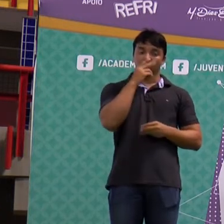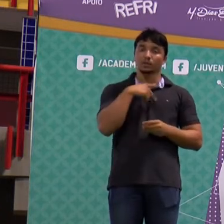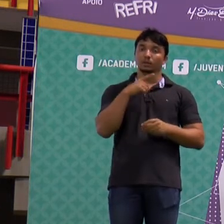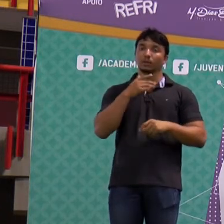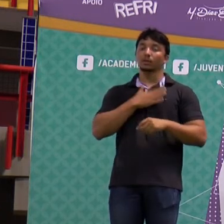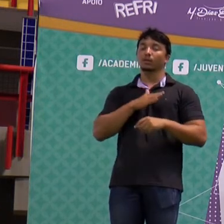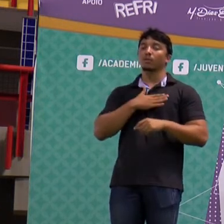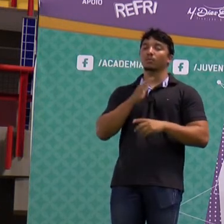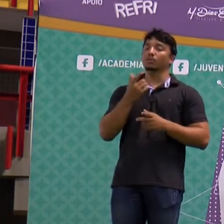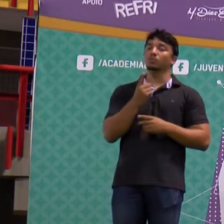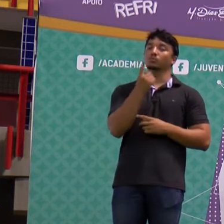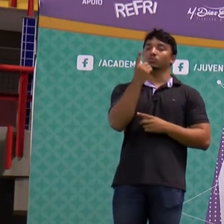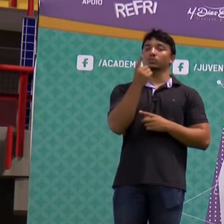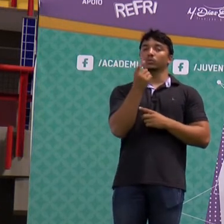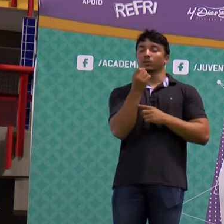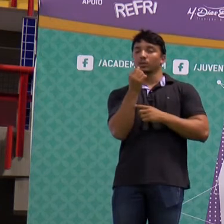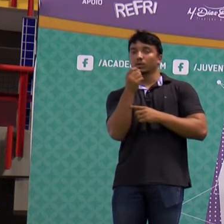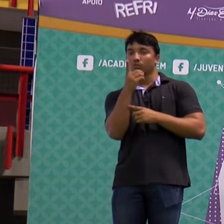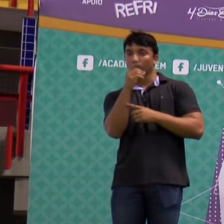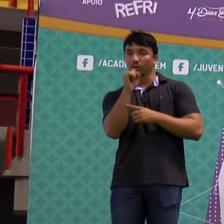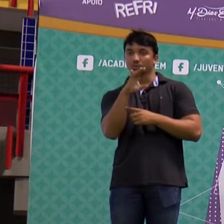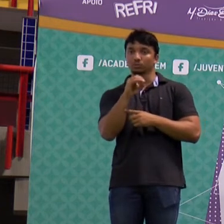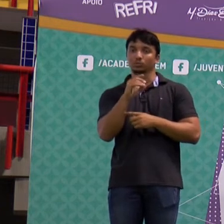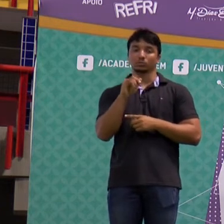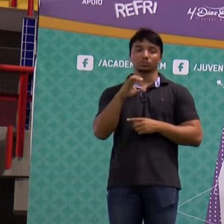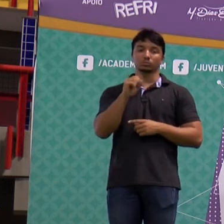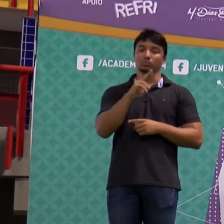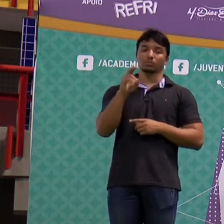tempo é a partir de um décimo de segundo, nós temos o eco.